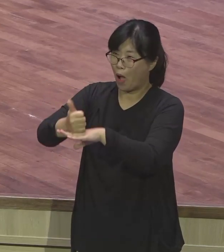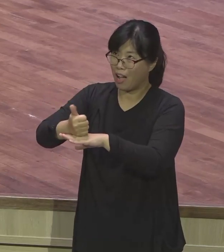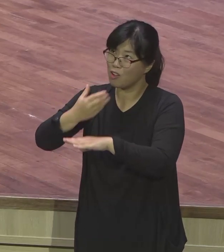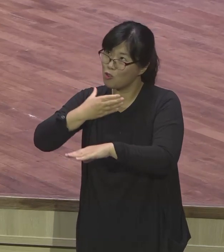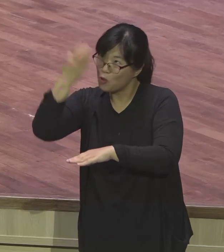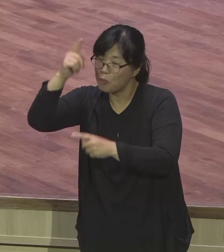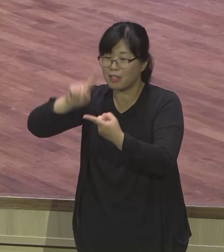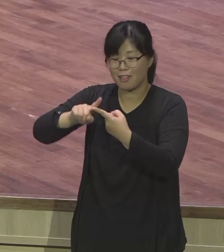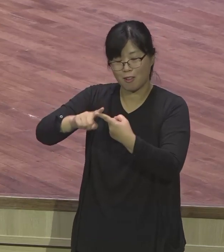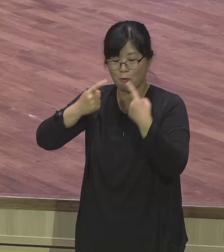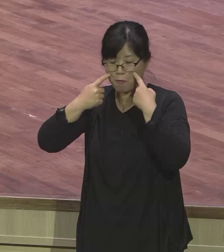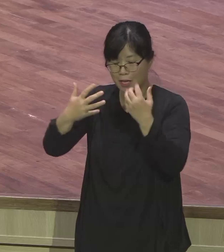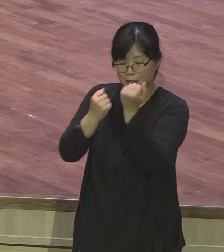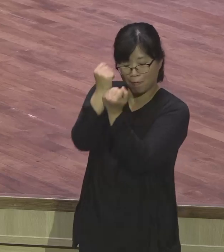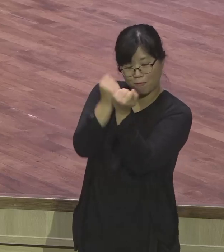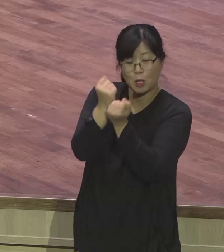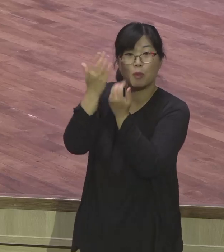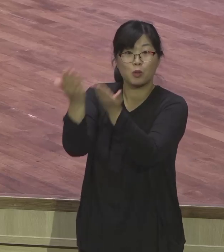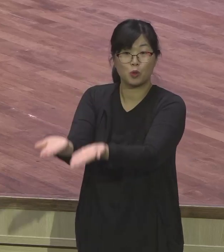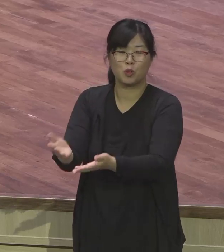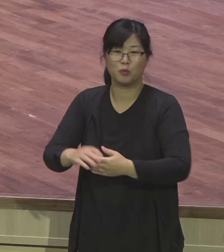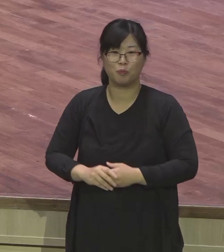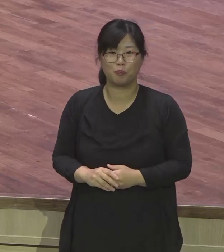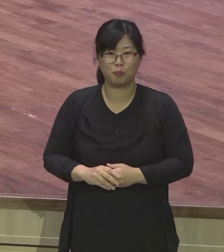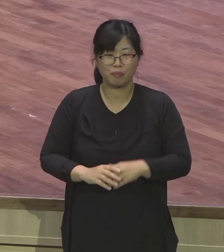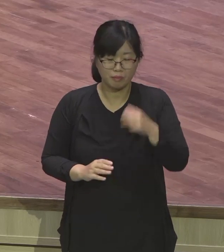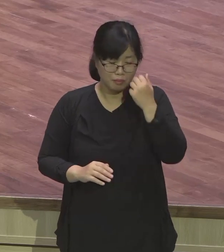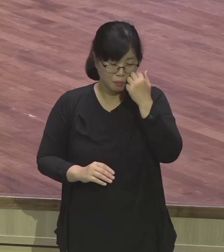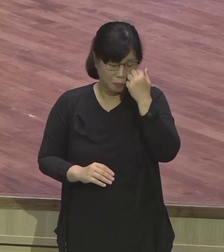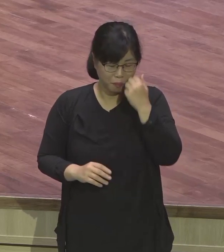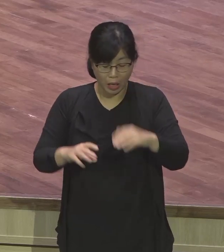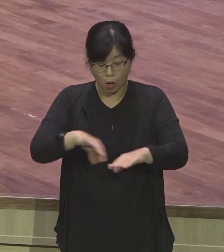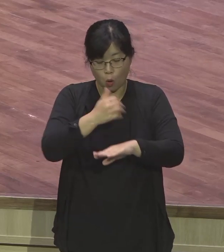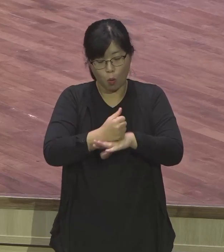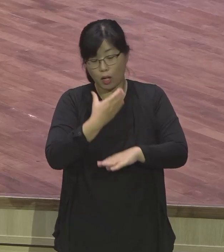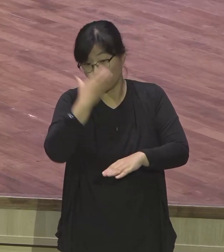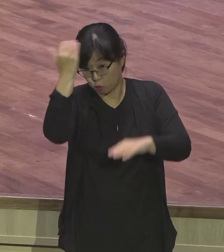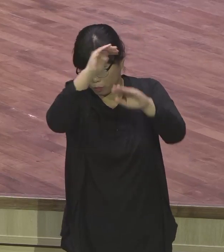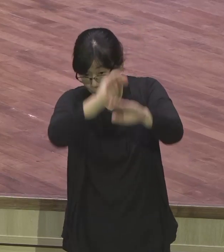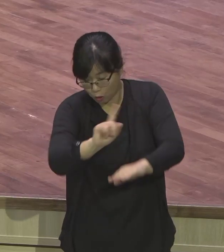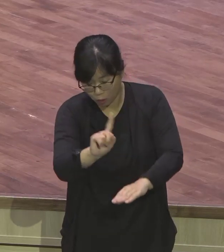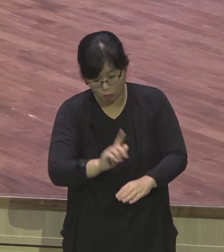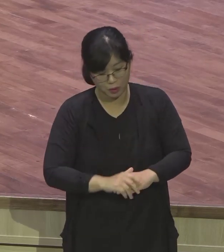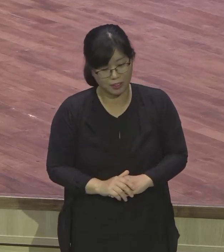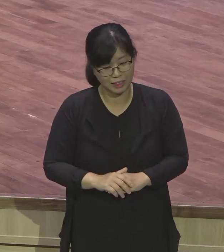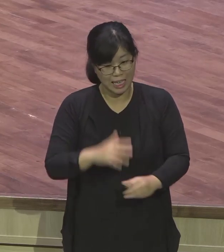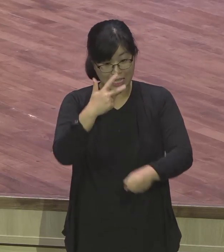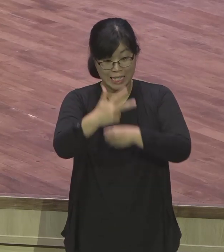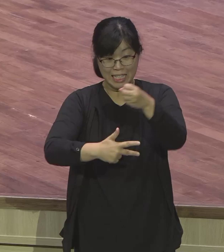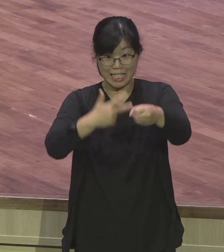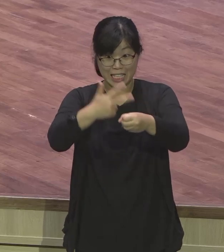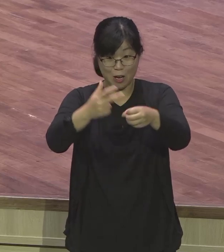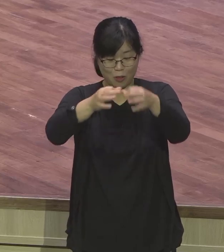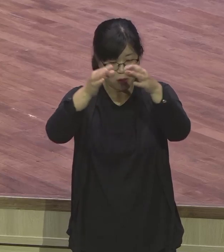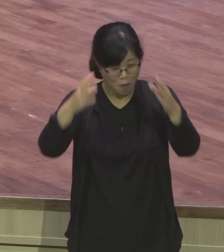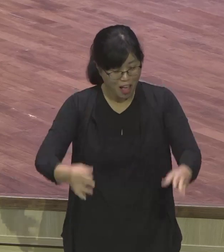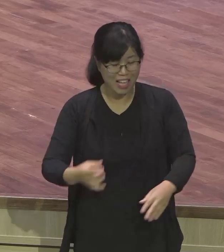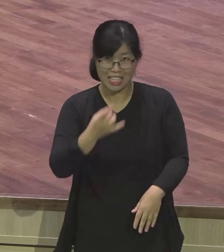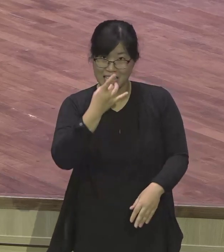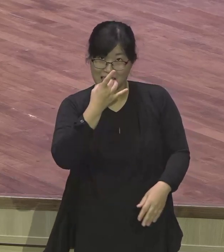애굽의 7년간 큰 풍년이 올 것이다. 엄청난 풍년이 오는데 그 풍년 다음에는